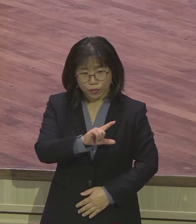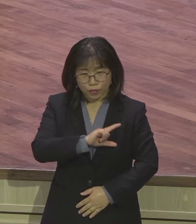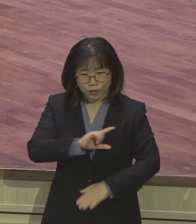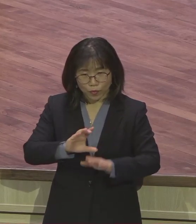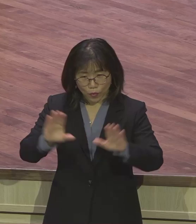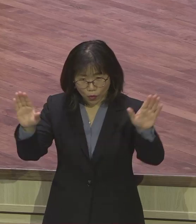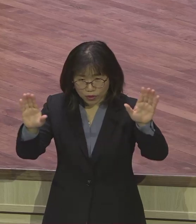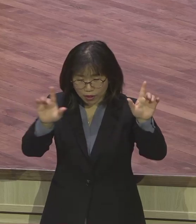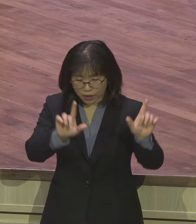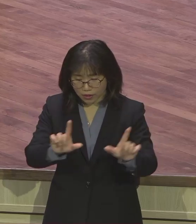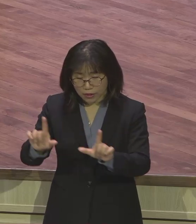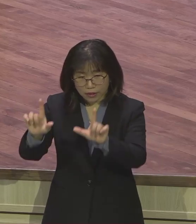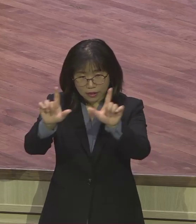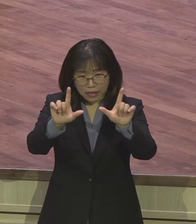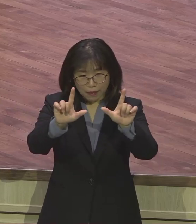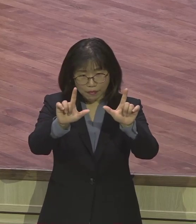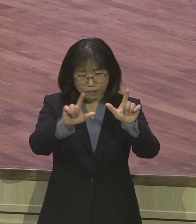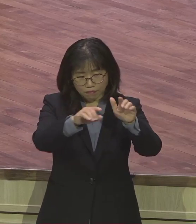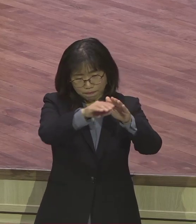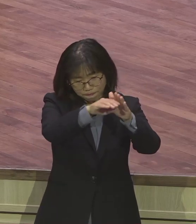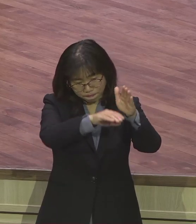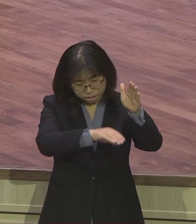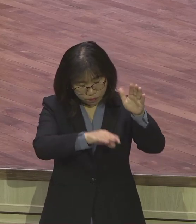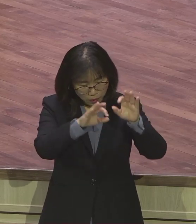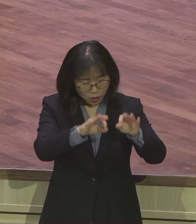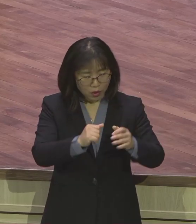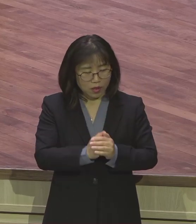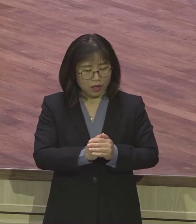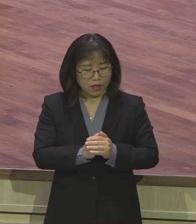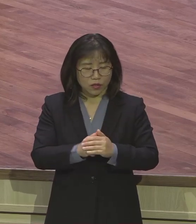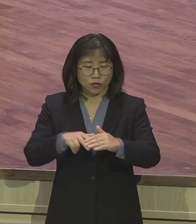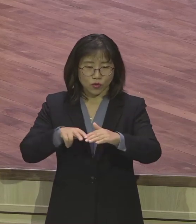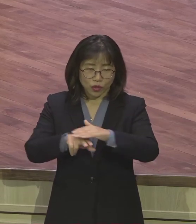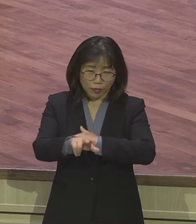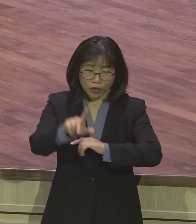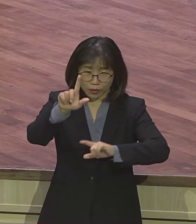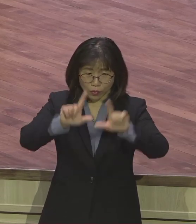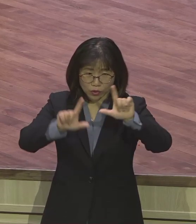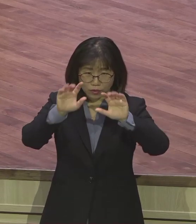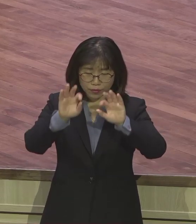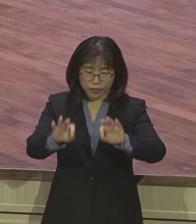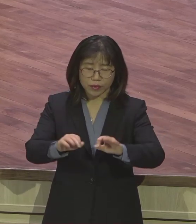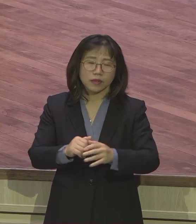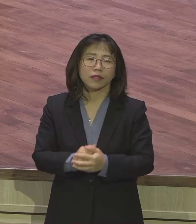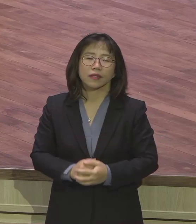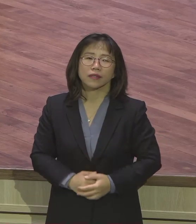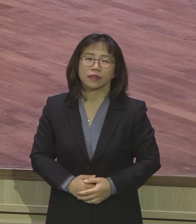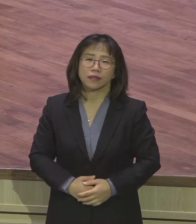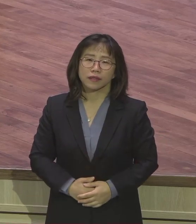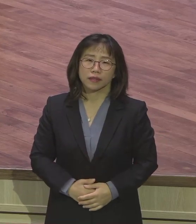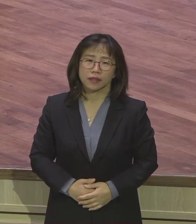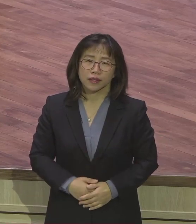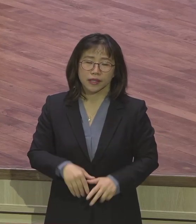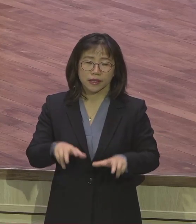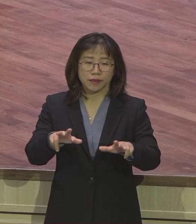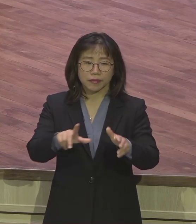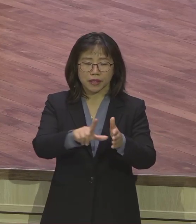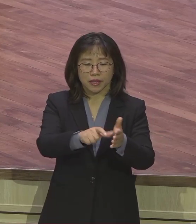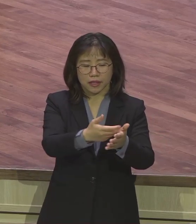참 체류국기라는 하나님의 시대 역사에 쓰임 받을 수 있었던